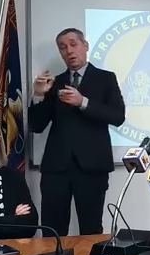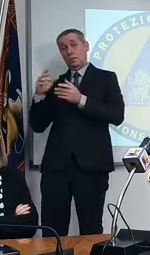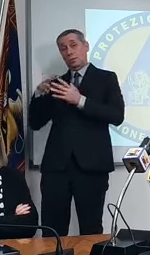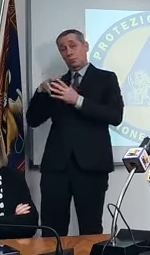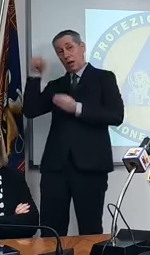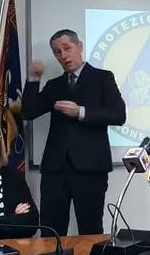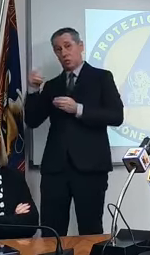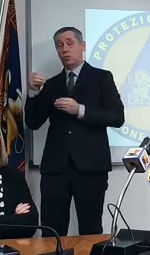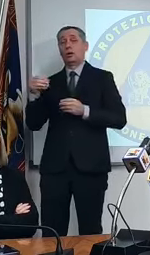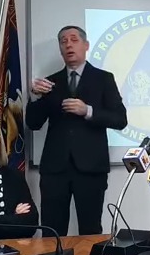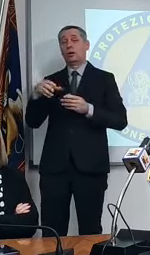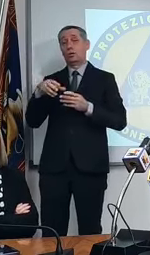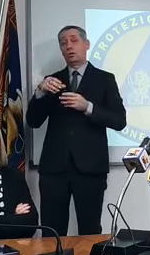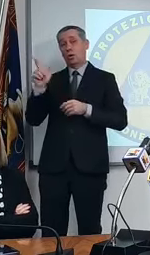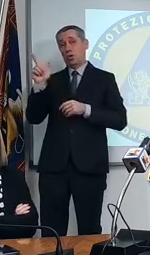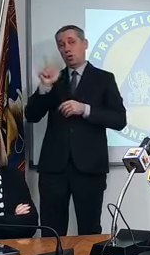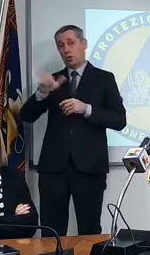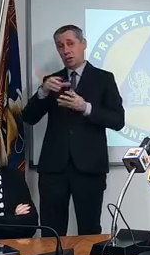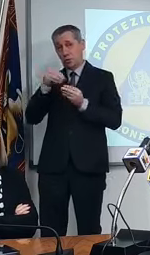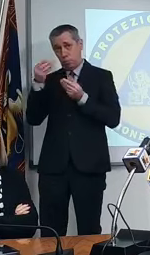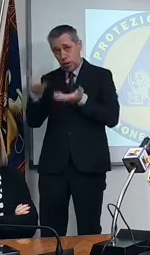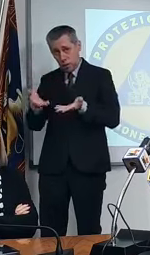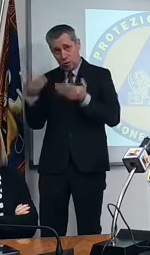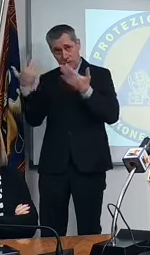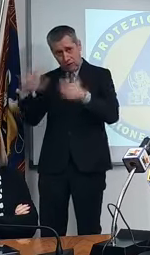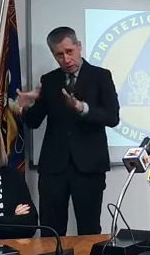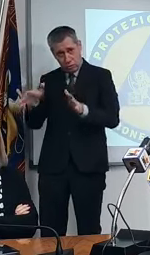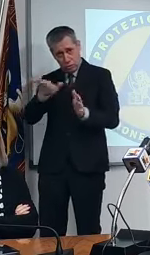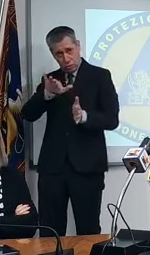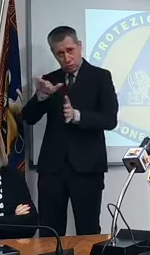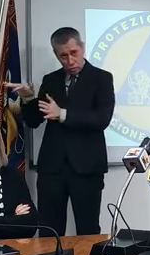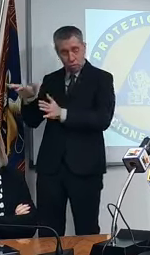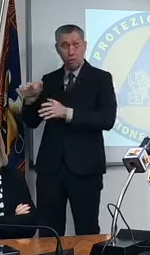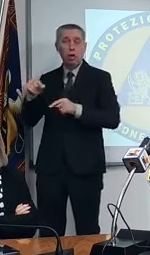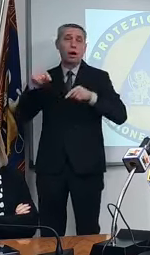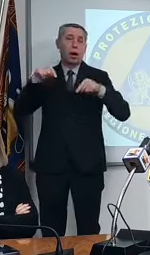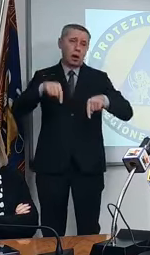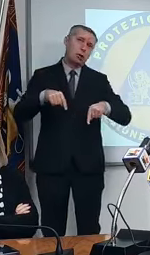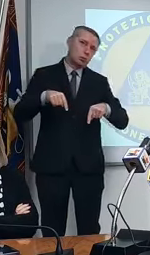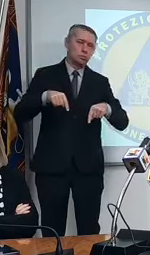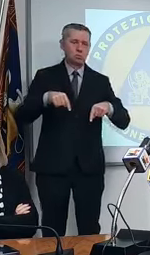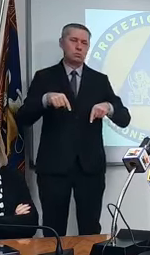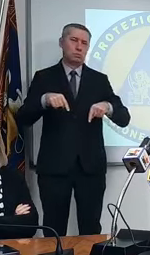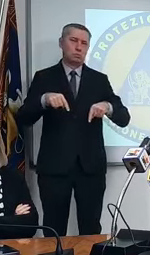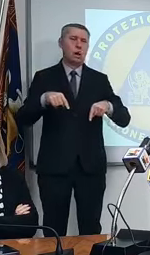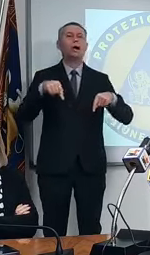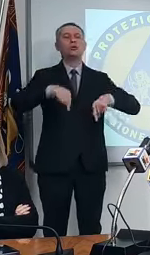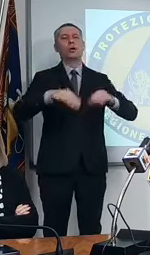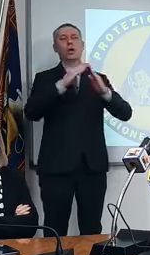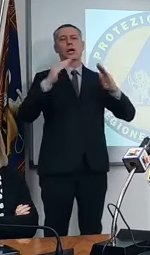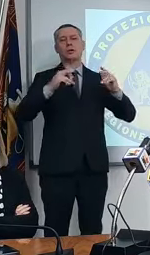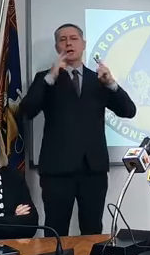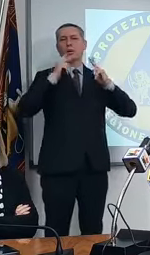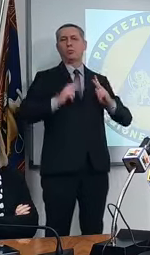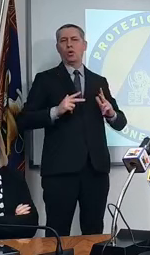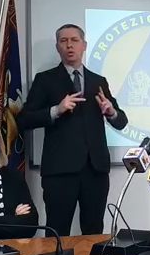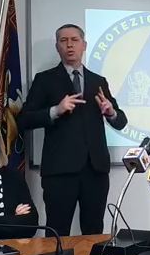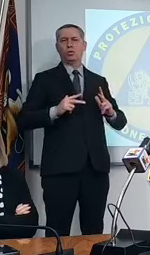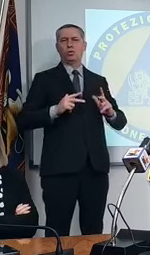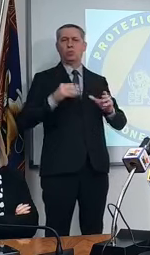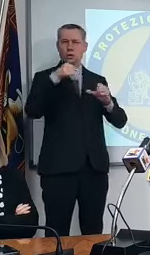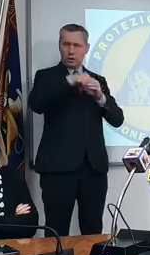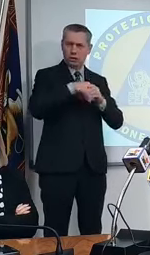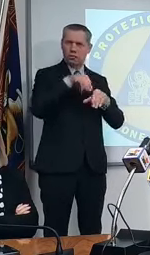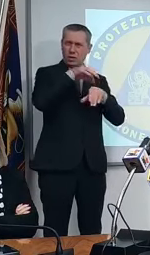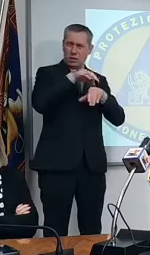cittadini dico che noi non abbiamo più quei focolai che conoscevamo delle case di riposo, ma soprattutto voglio ricordarvi che non